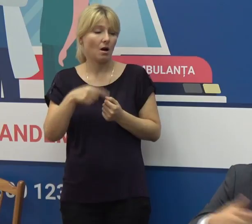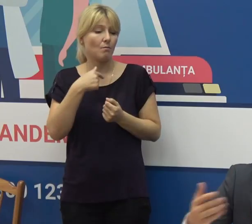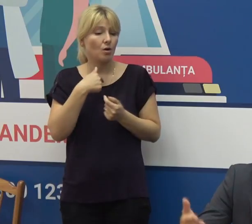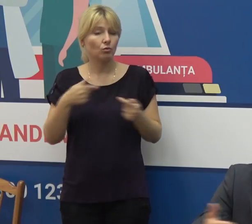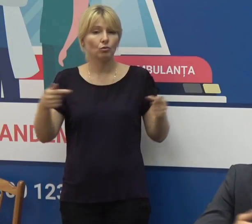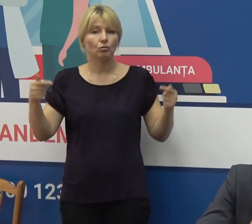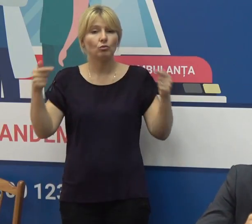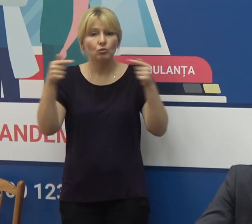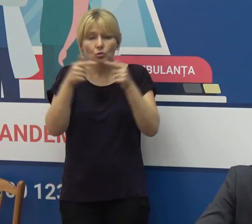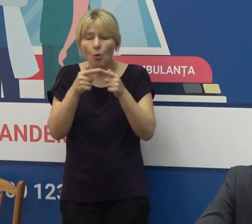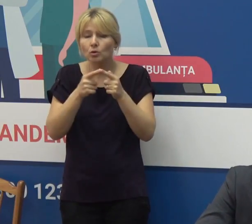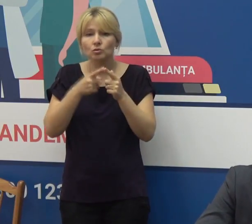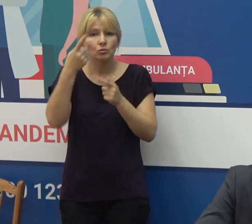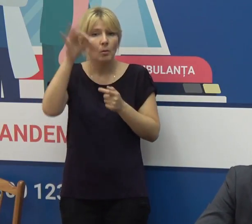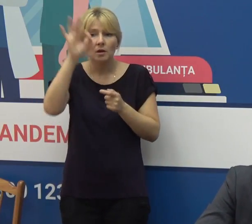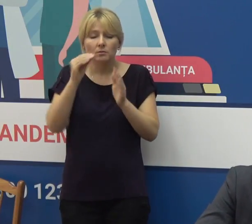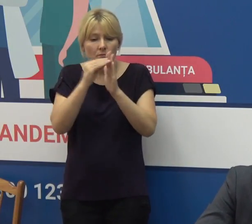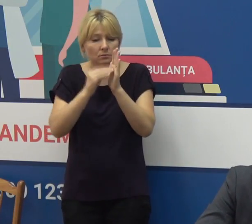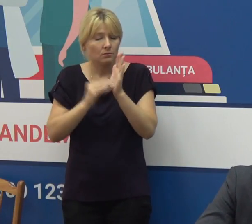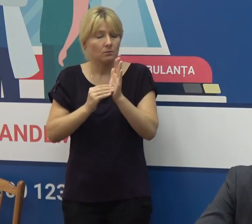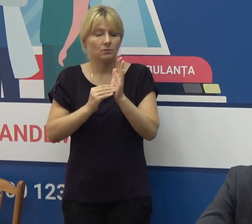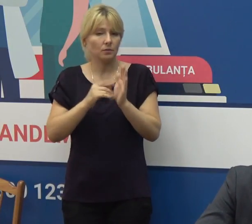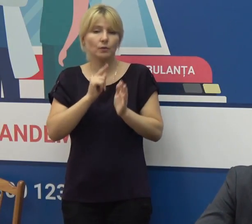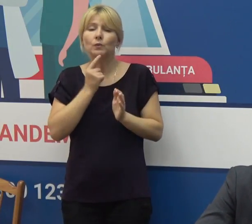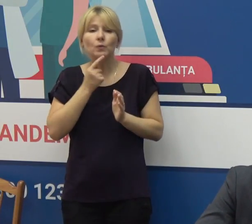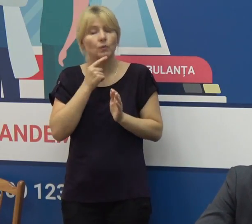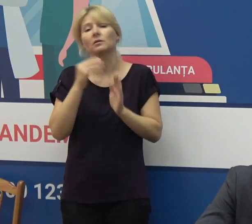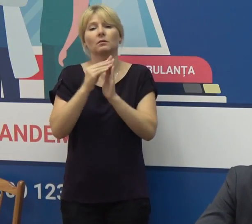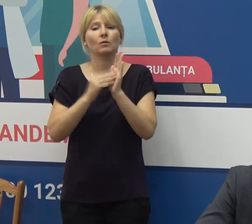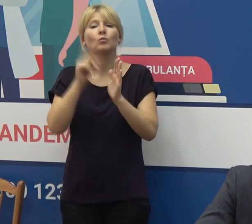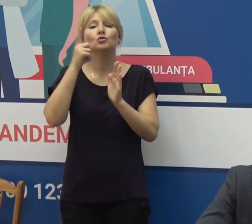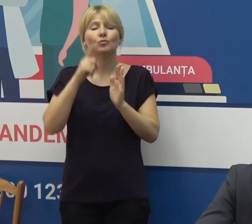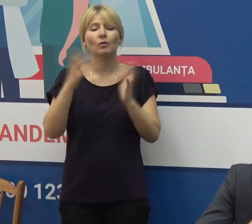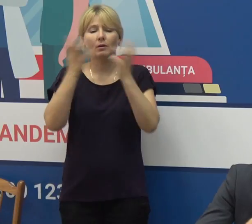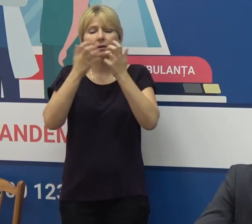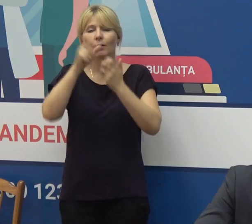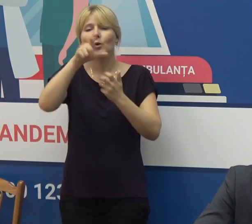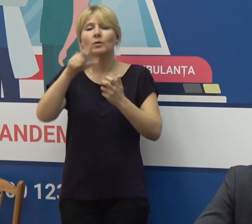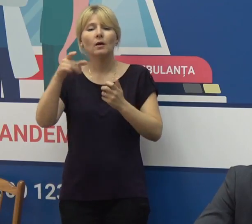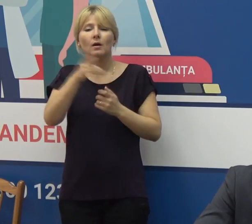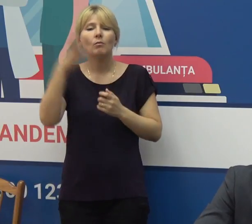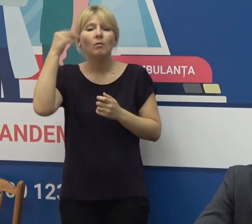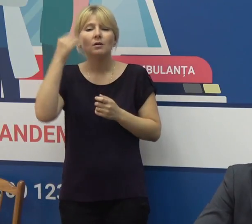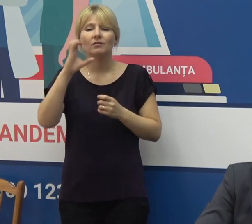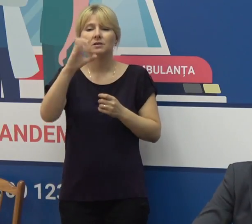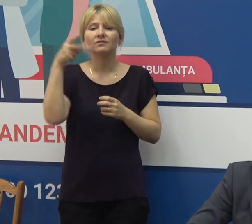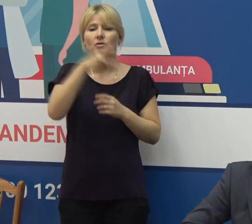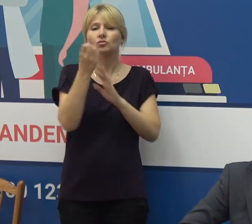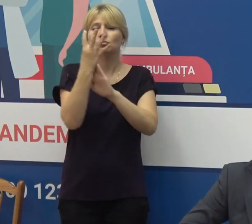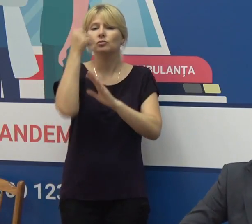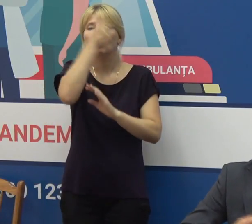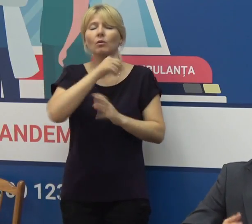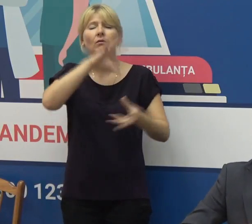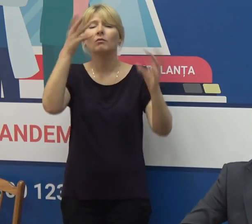chiar și conform la recensământului din 2014 care a constatat un număr net inferior numărul